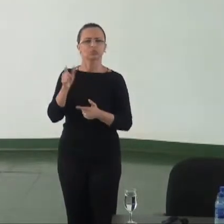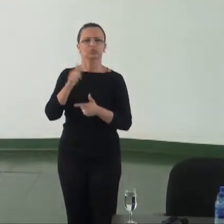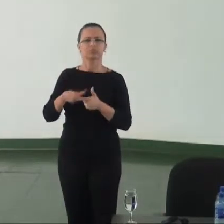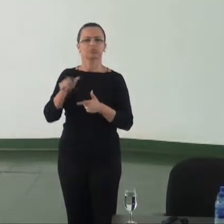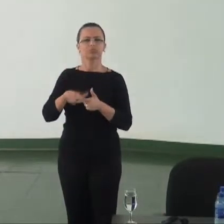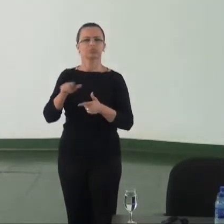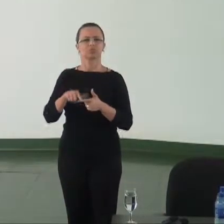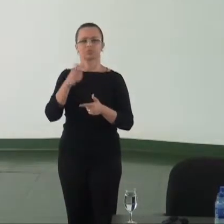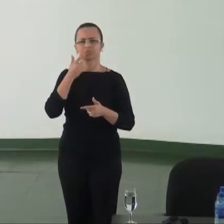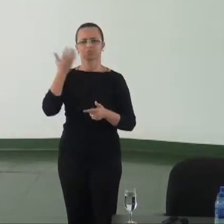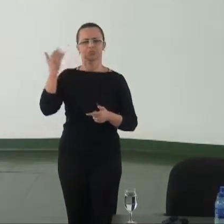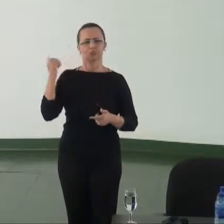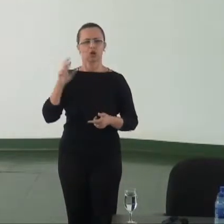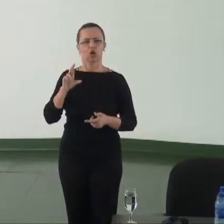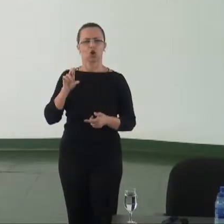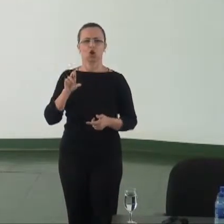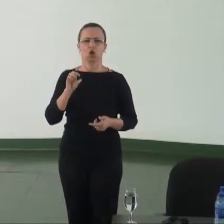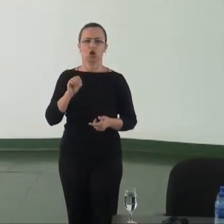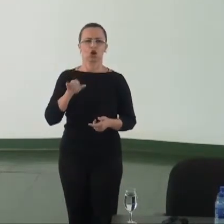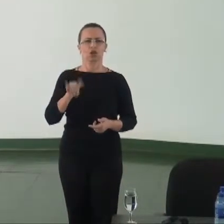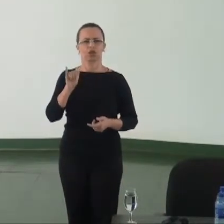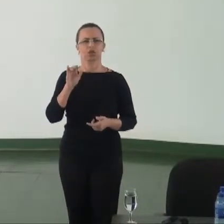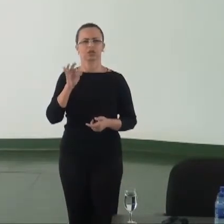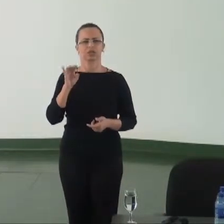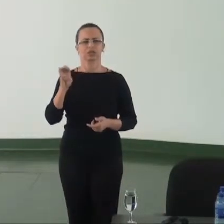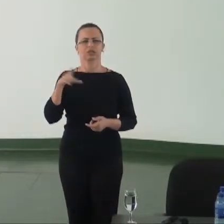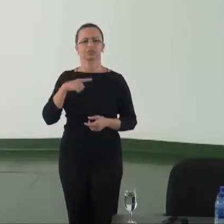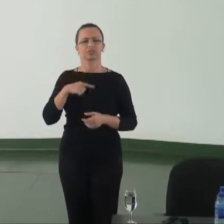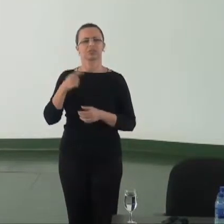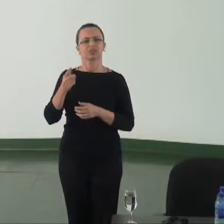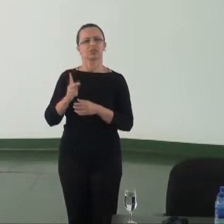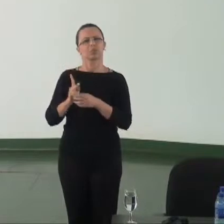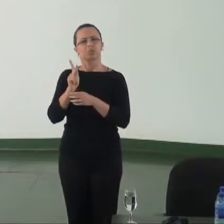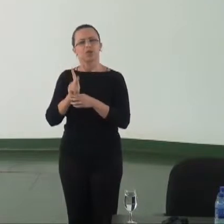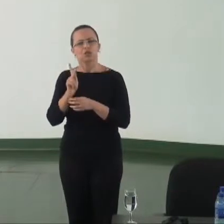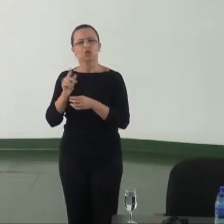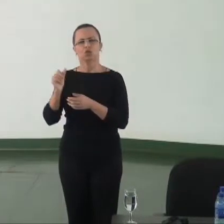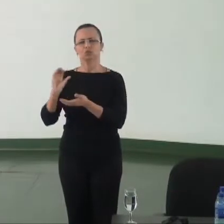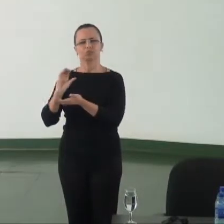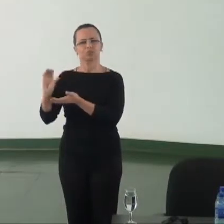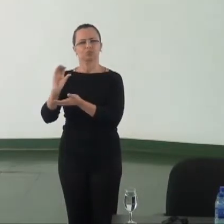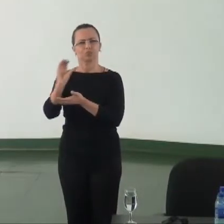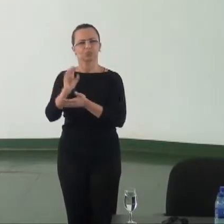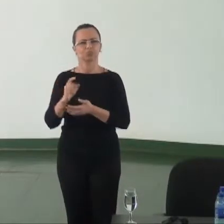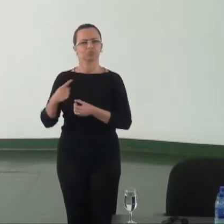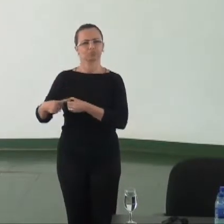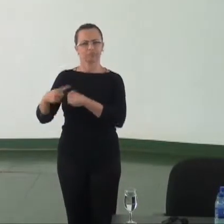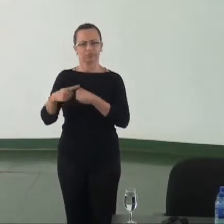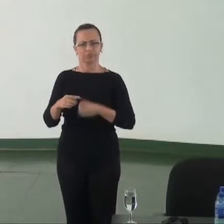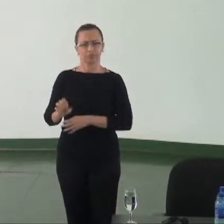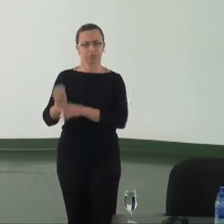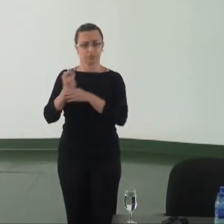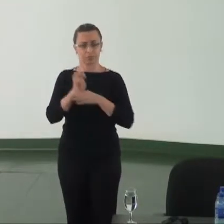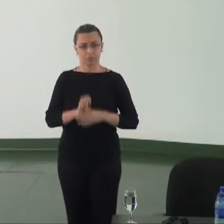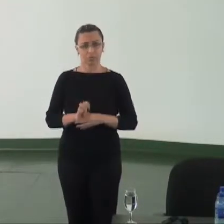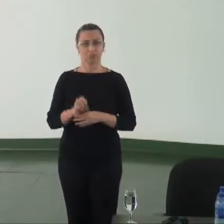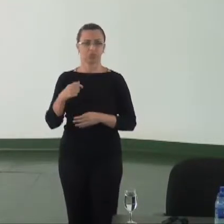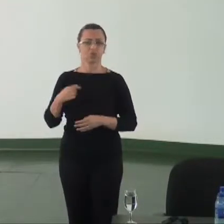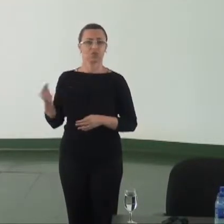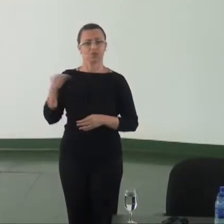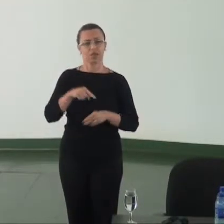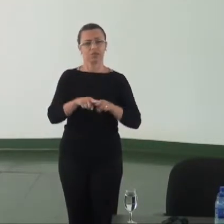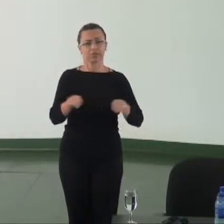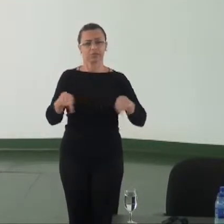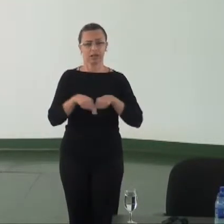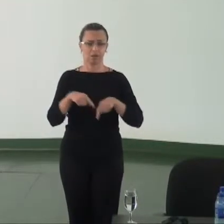mais recentes dos royalties de recursos que são repassados para municípios e Estado que vão para verbas que vão para o gabinete